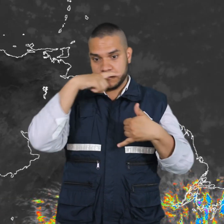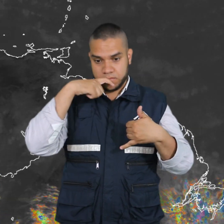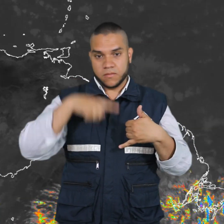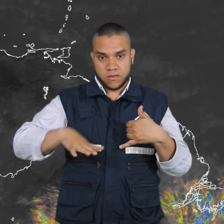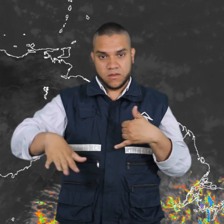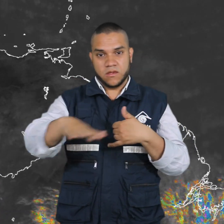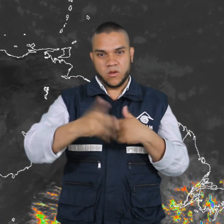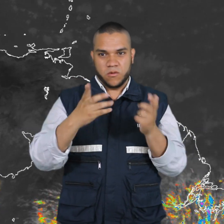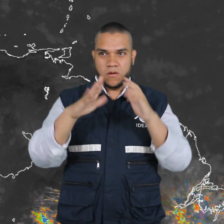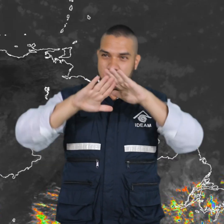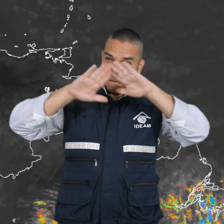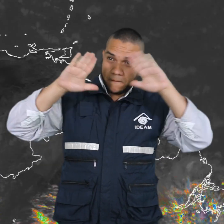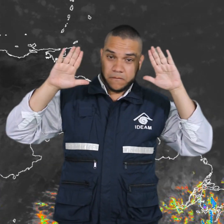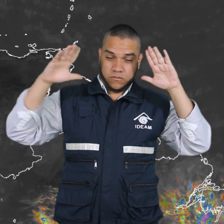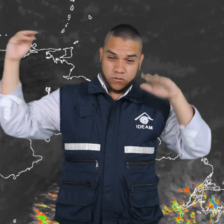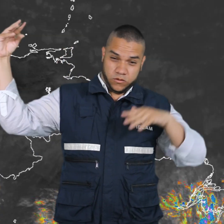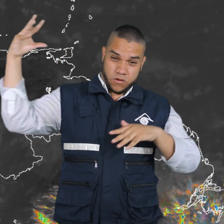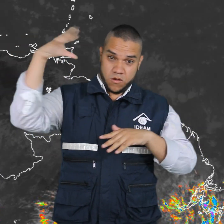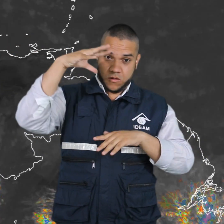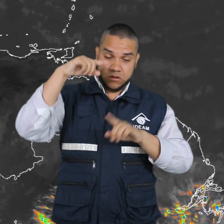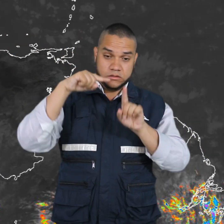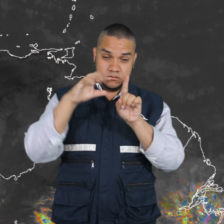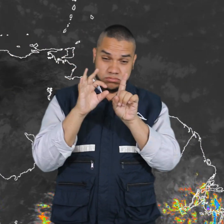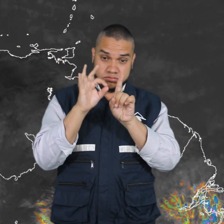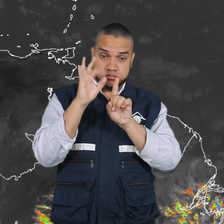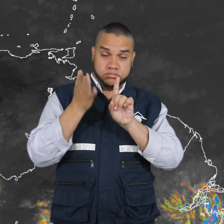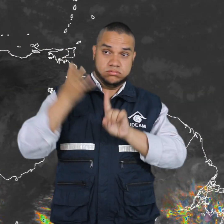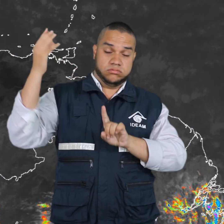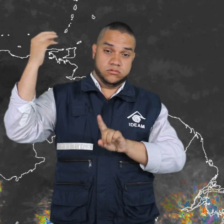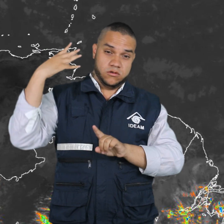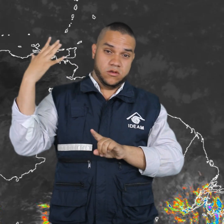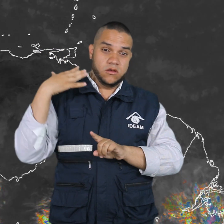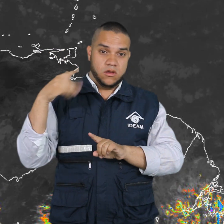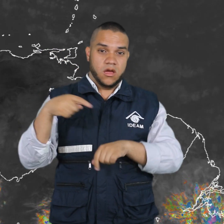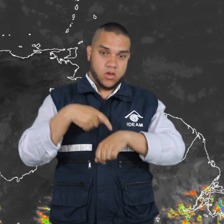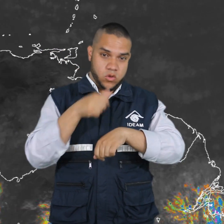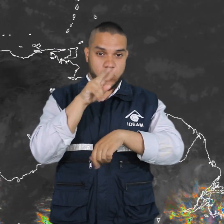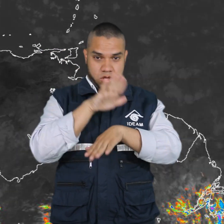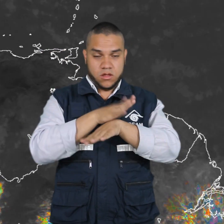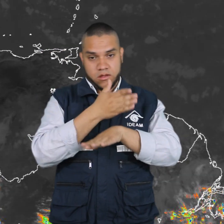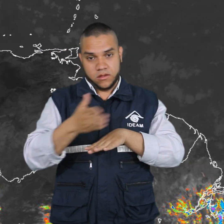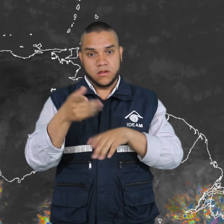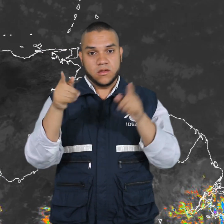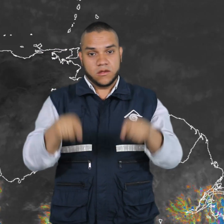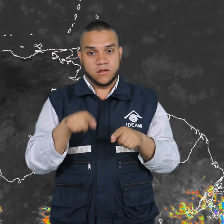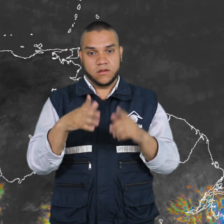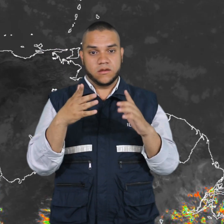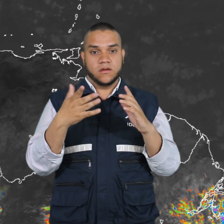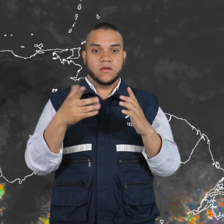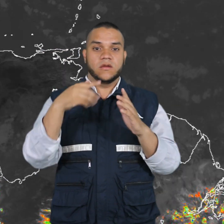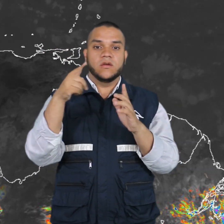de cielo despejado y soleado y temperaturas elevadas al mediodía. Por el contrario, se atiene nubosidad moderada hacia la región del